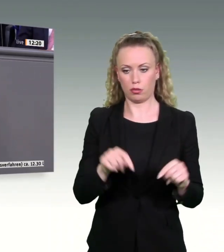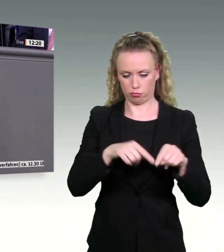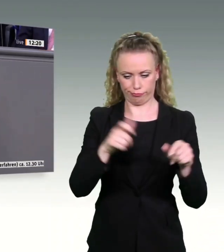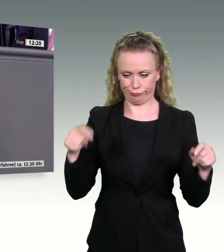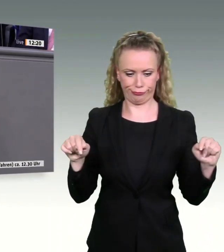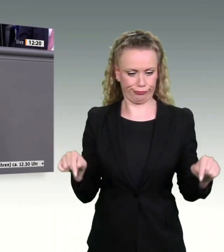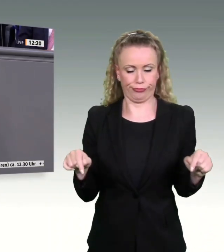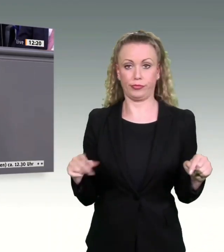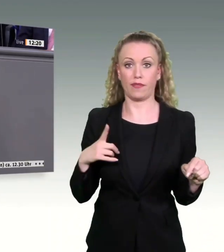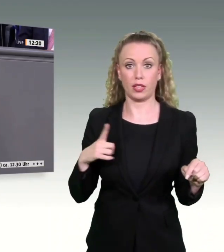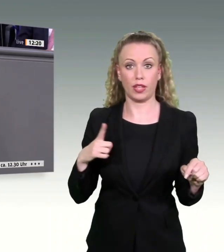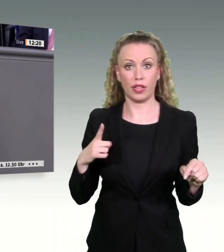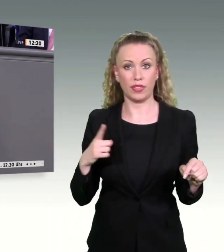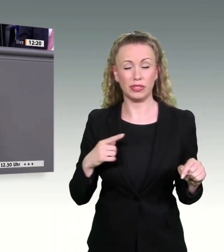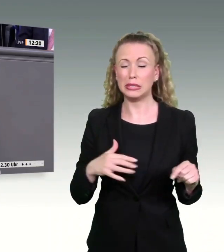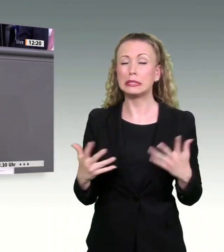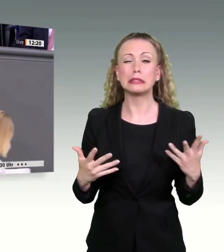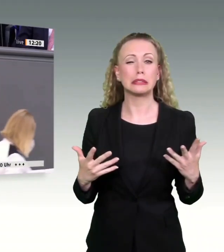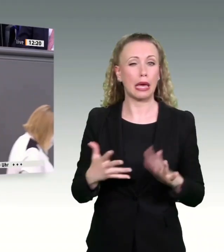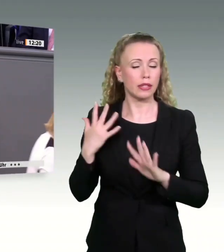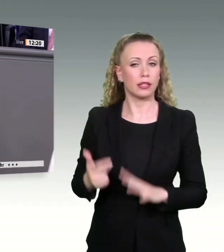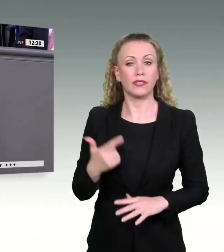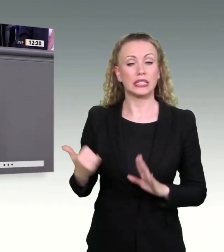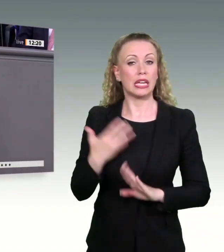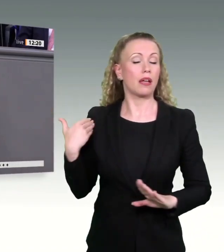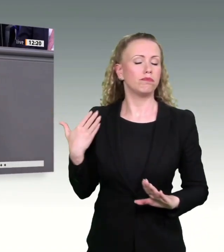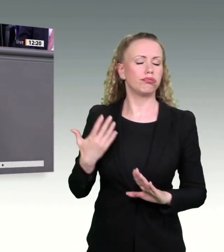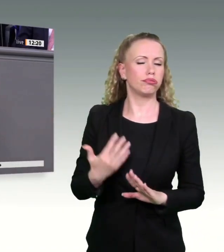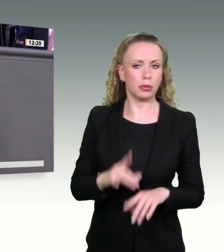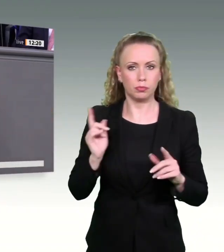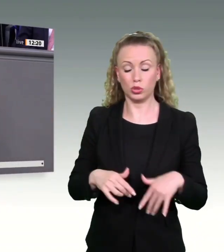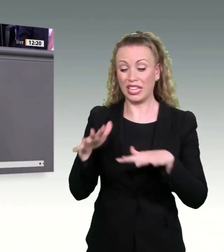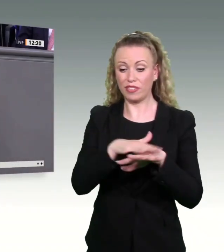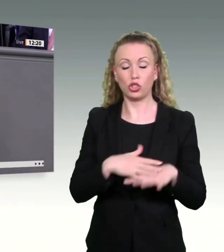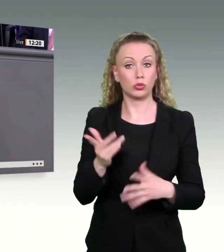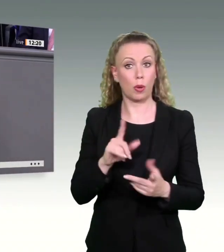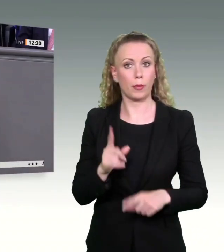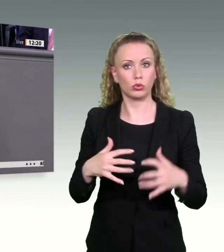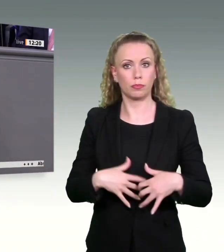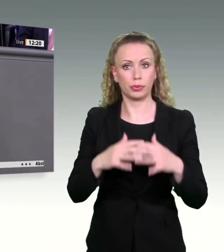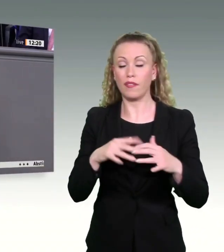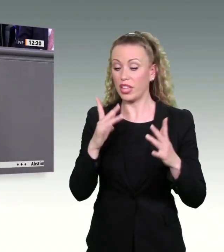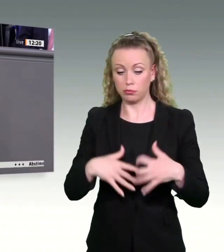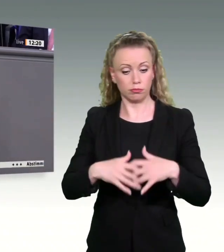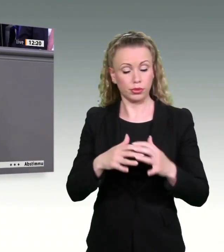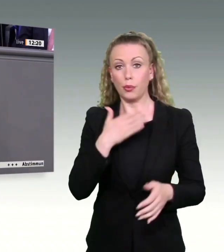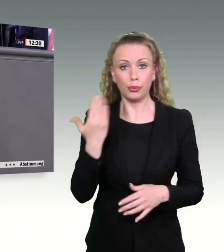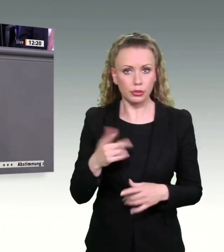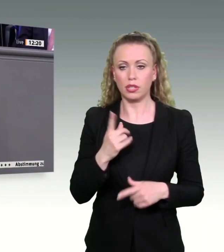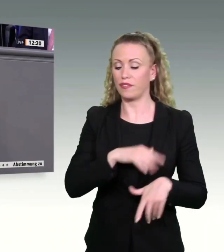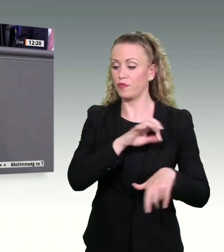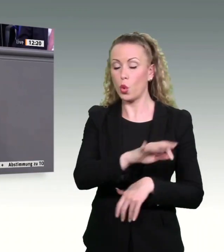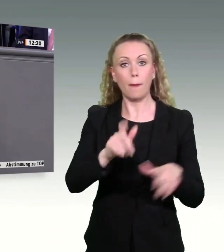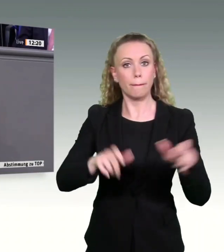Infrastruktur muss geschaffen werden, um Menschen zu verbinden. Wenn sie nicht geschaffen wird, kostet das die Menschen Lebenszeit. Es schadet der